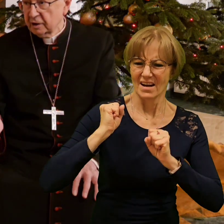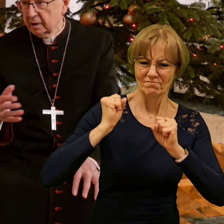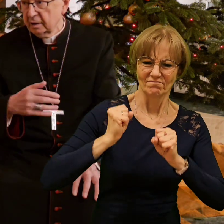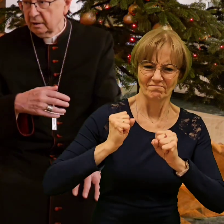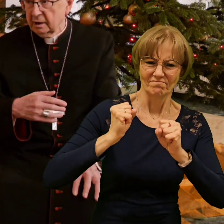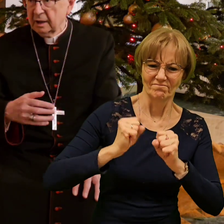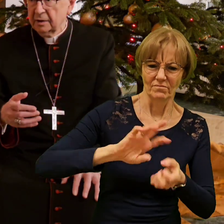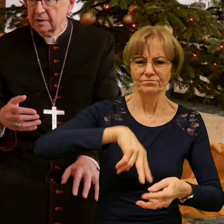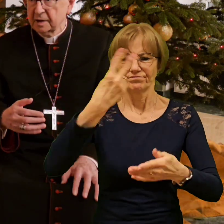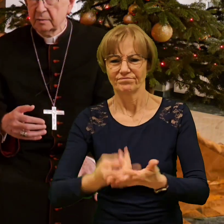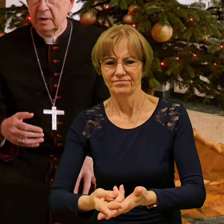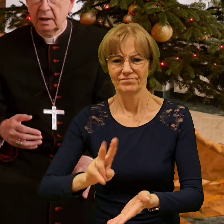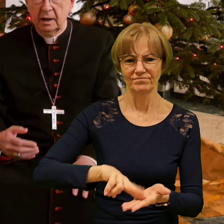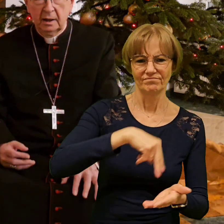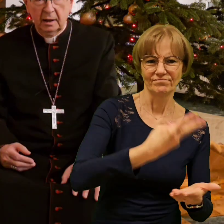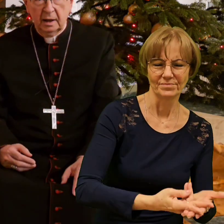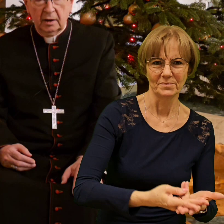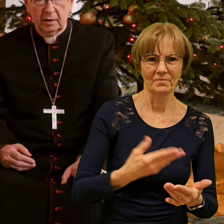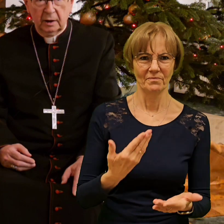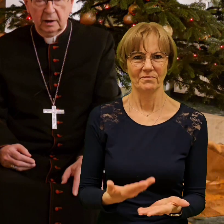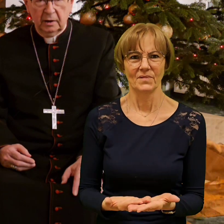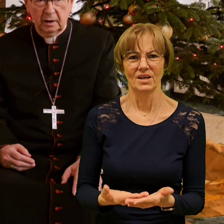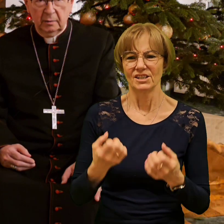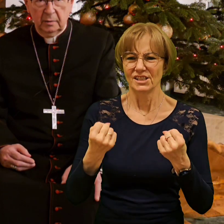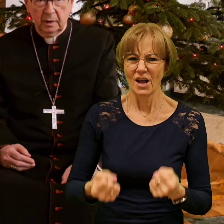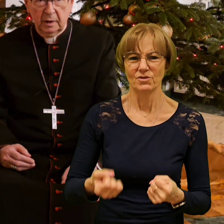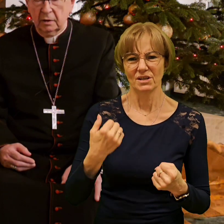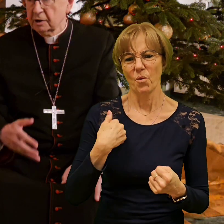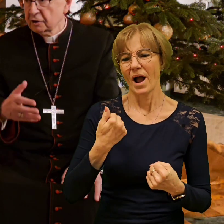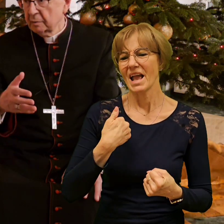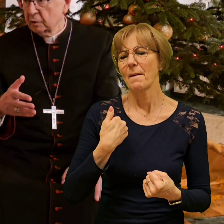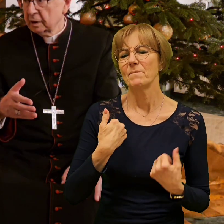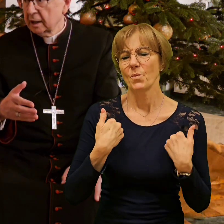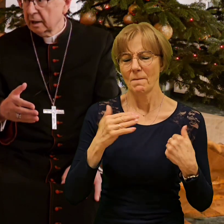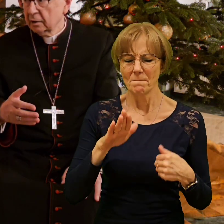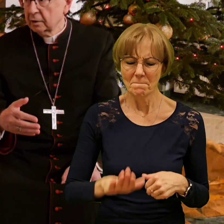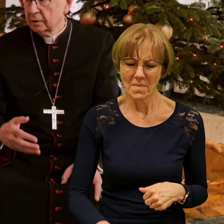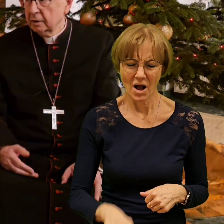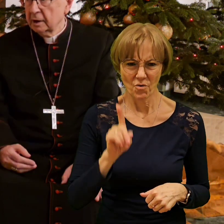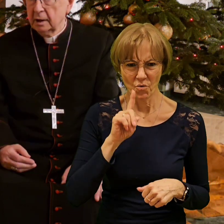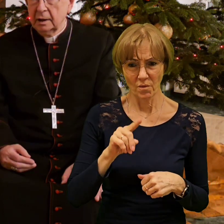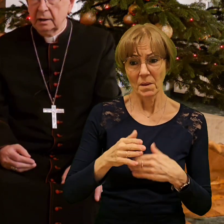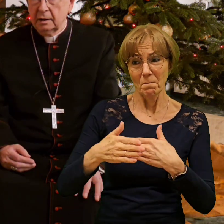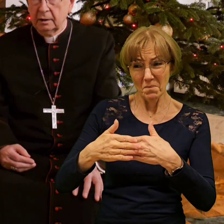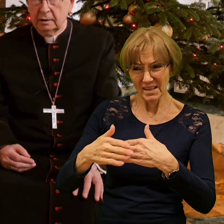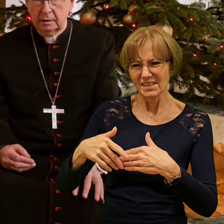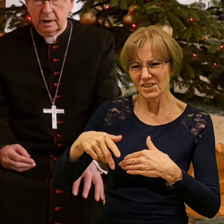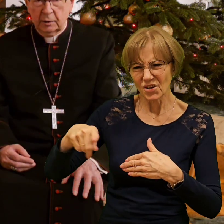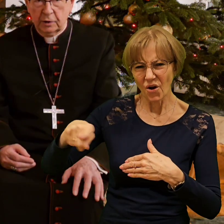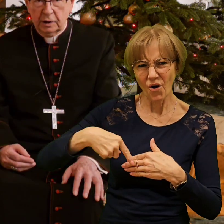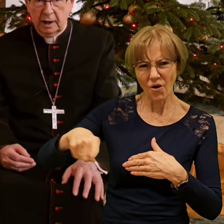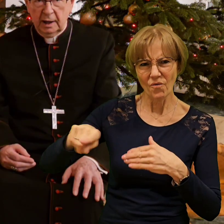jadę z tym akordełom. Chociaż nie było daleko do nauczyciela